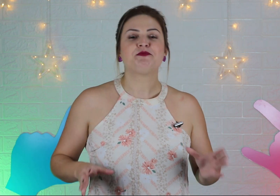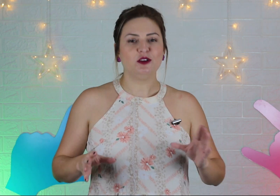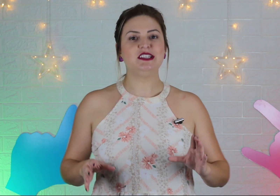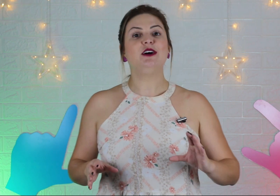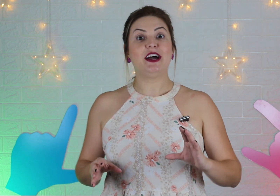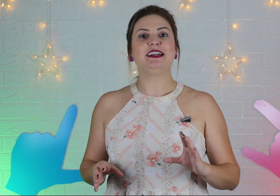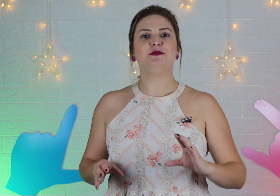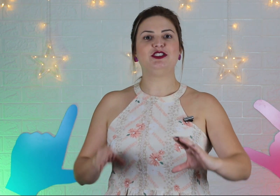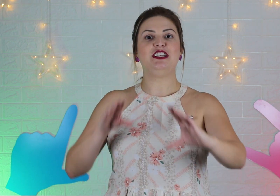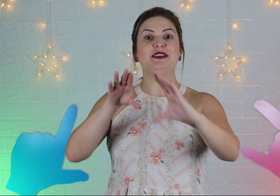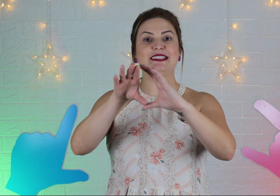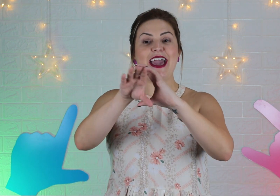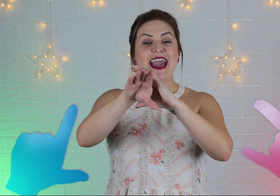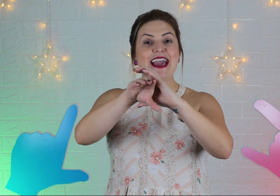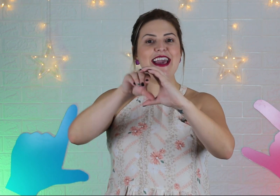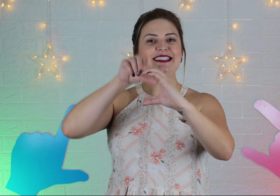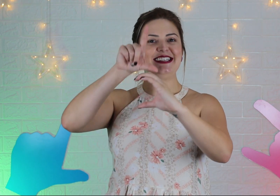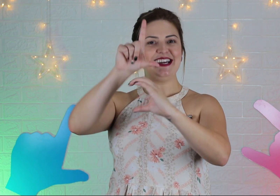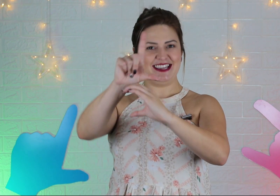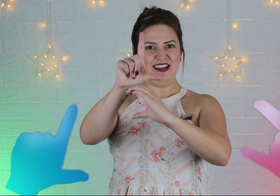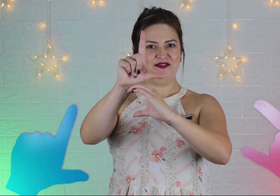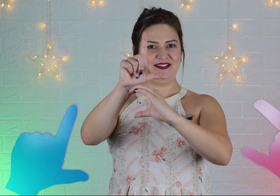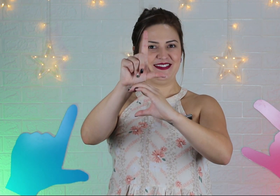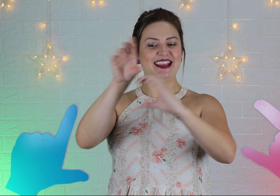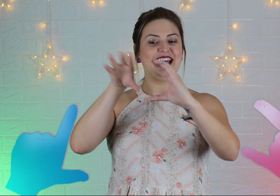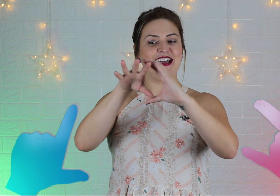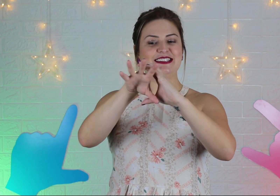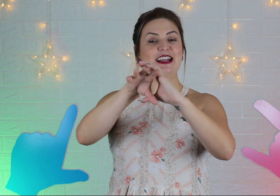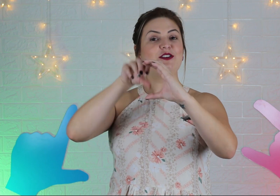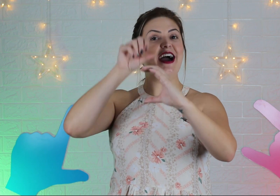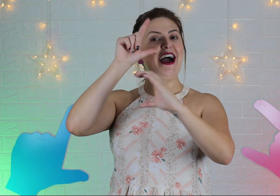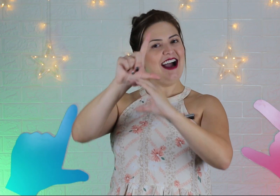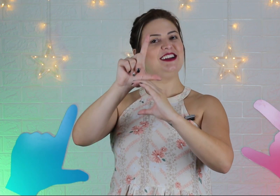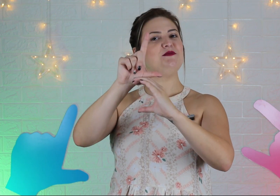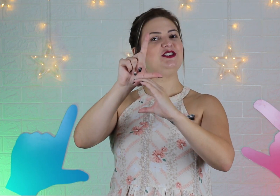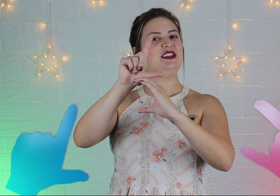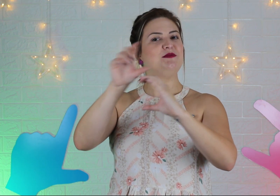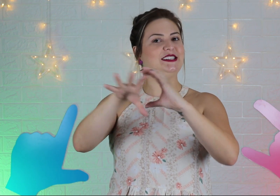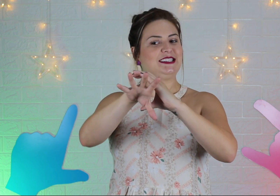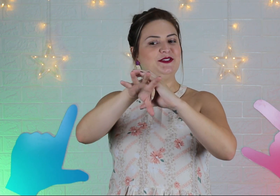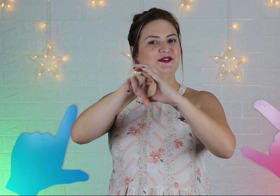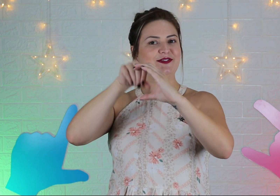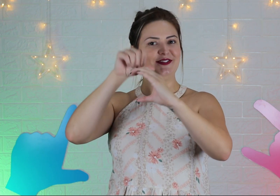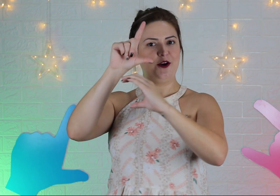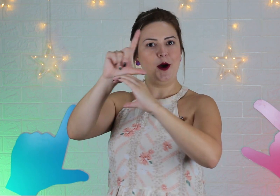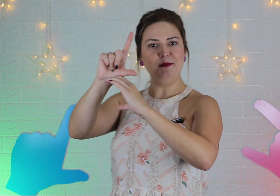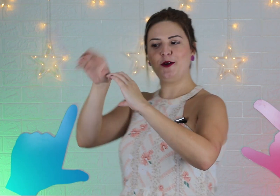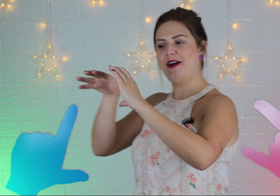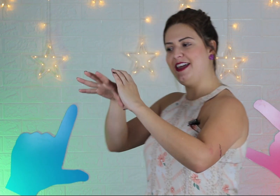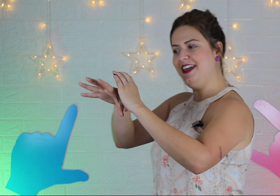O sinal da Academia de Libras é esse daqui. Sinal da Academia de Libras. Ó, pegou aí?